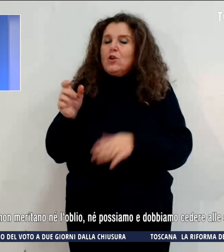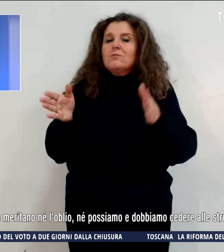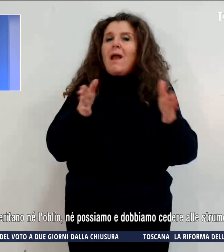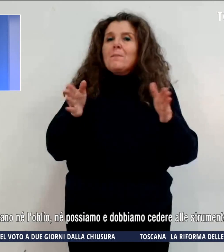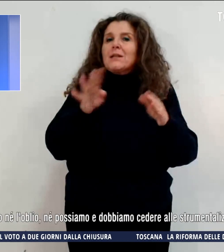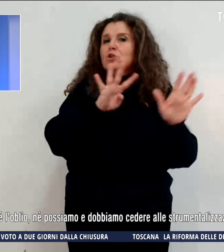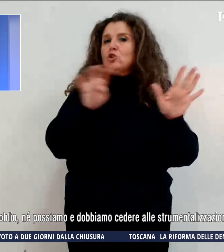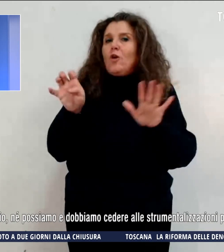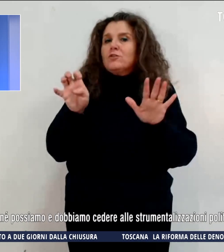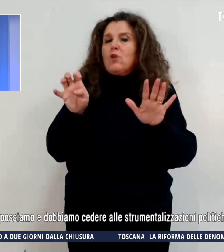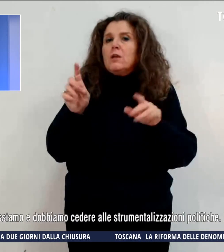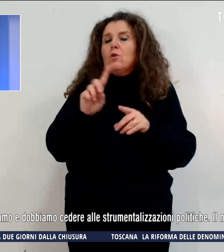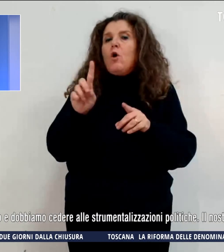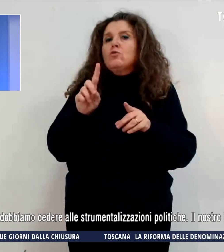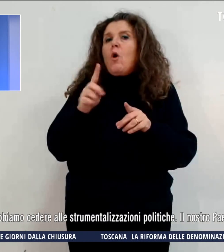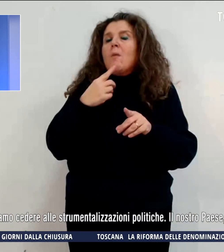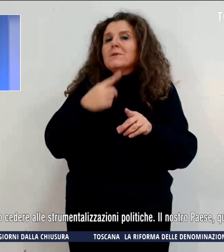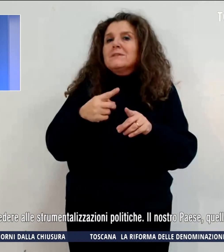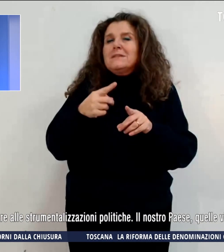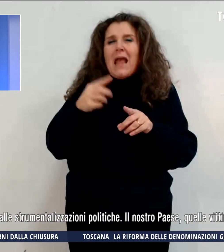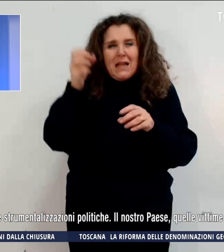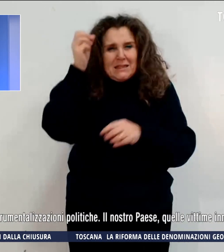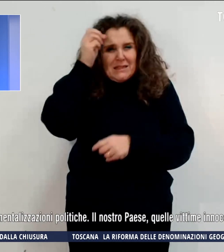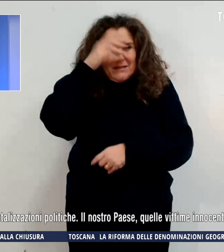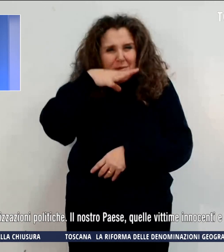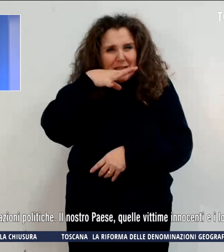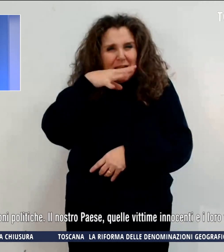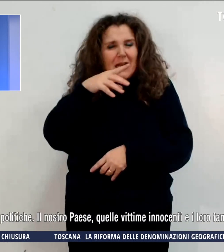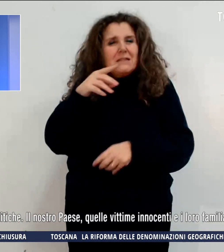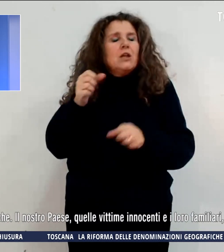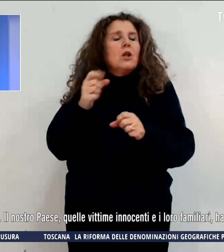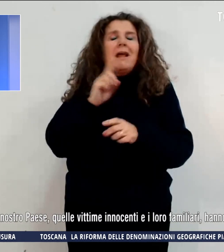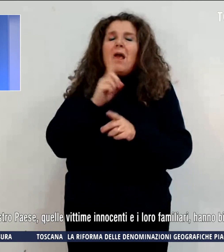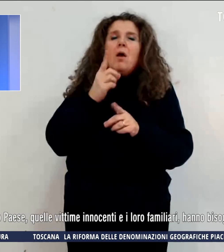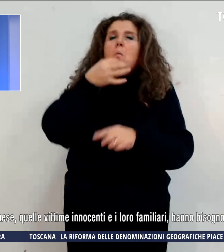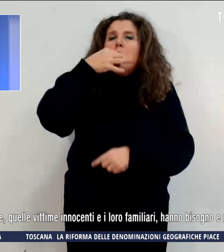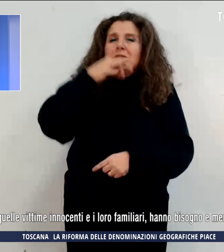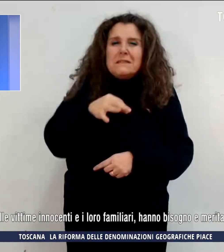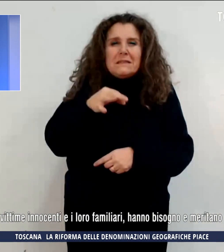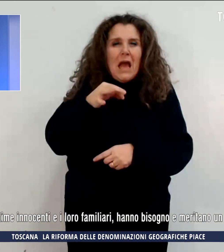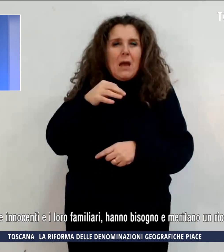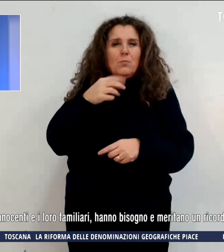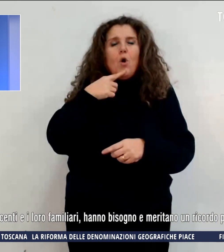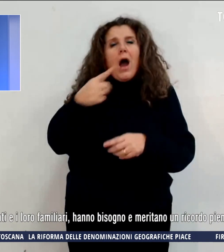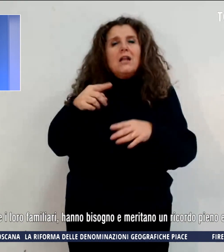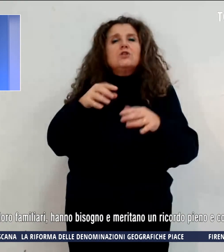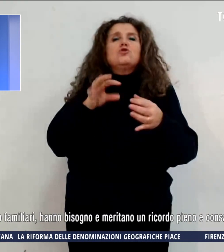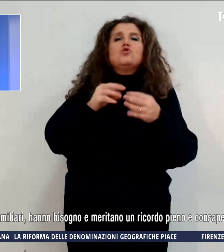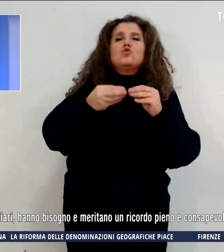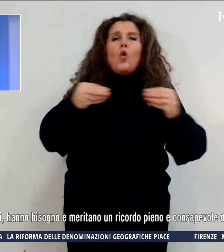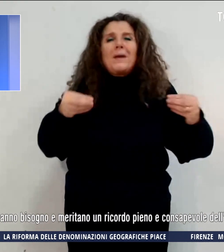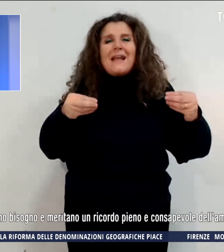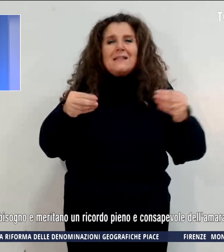non meritano né l'oblio né possiamo e dobbiamo cedere alle strumentalizzazioni politiche.